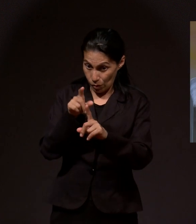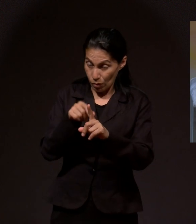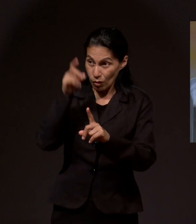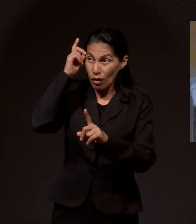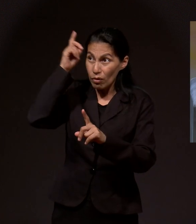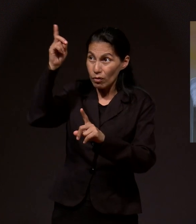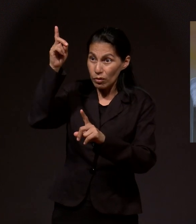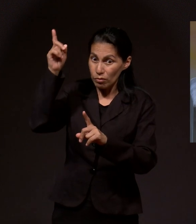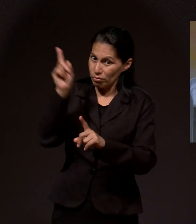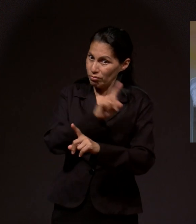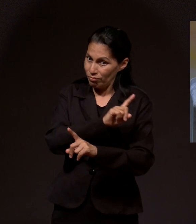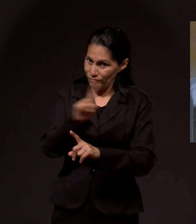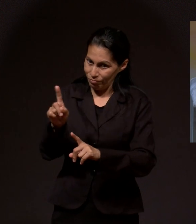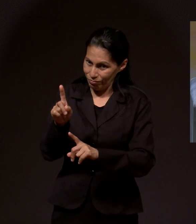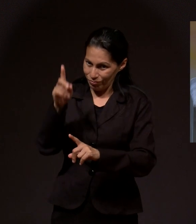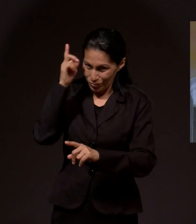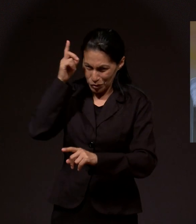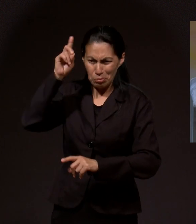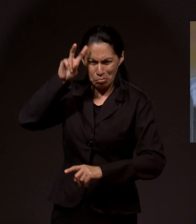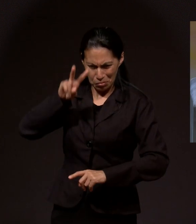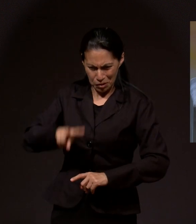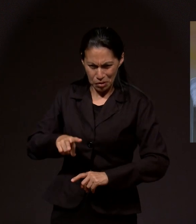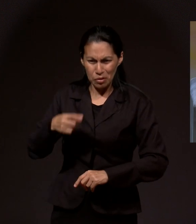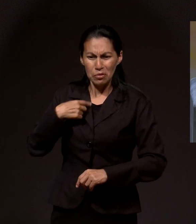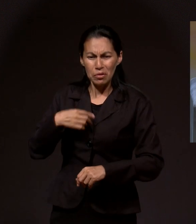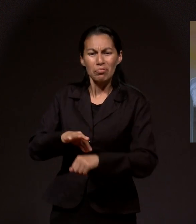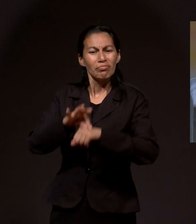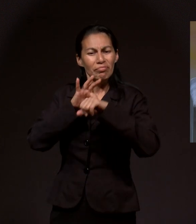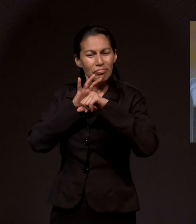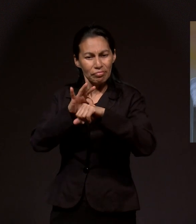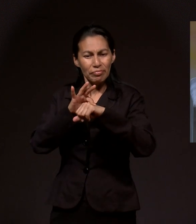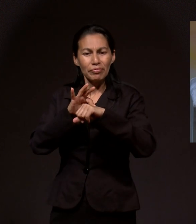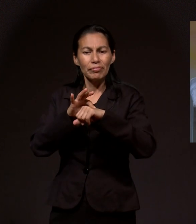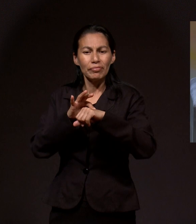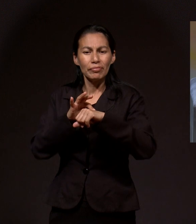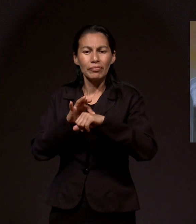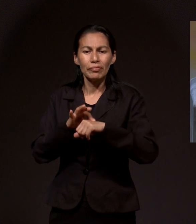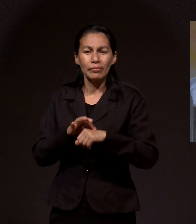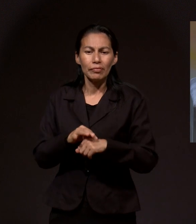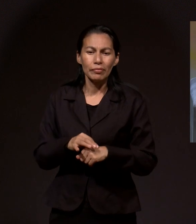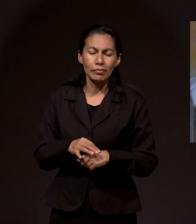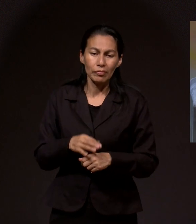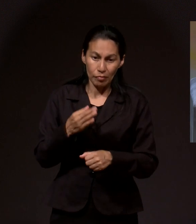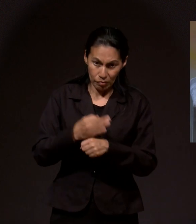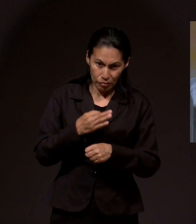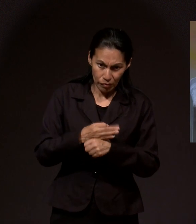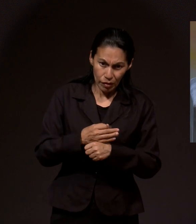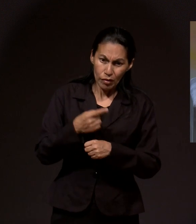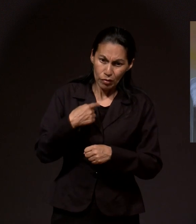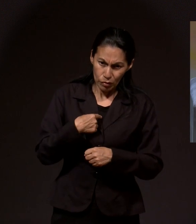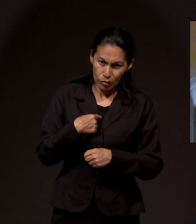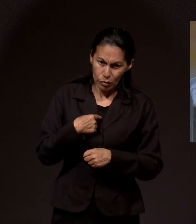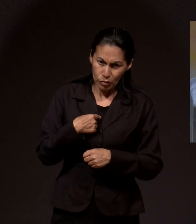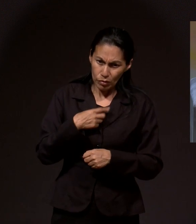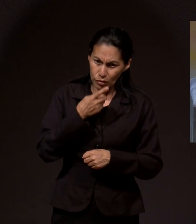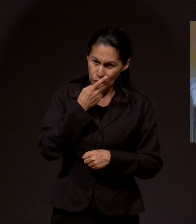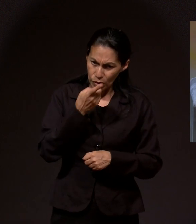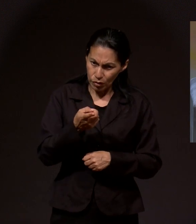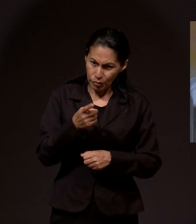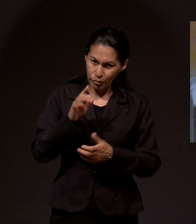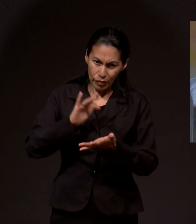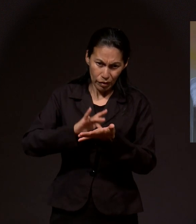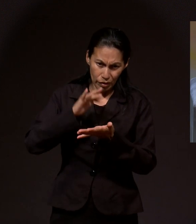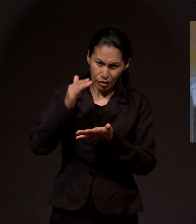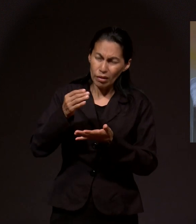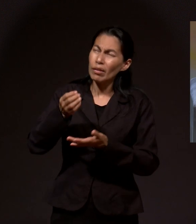que no se burlen de Dios. Dios es real, Dios existe. Lo comprobé. Y yo en este momento